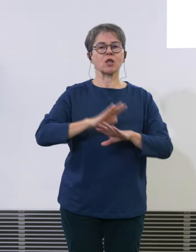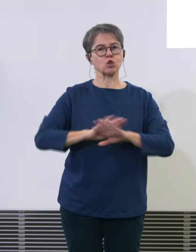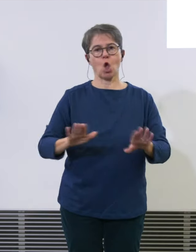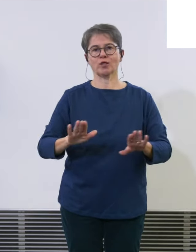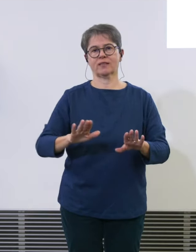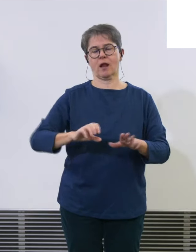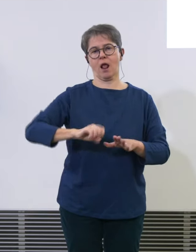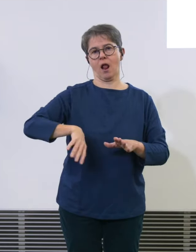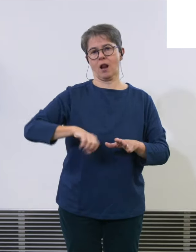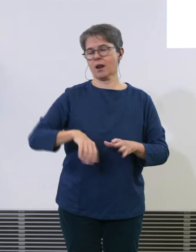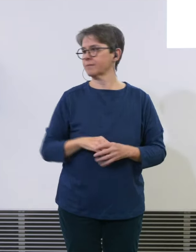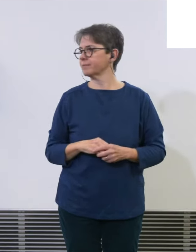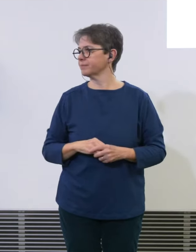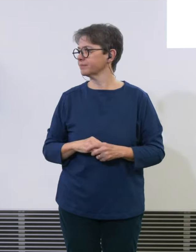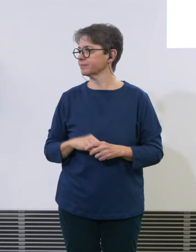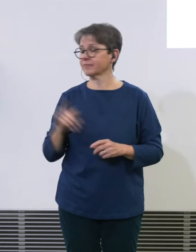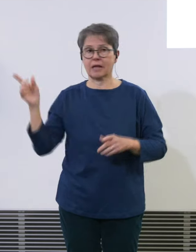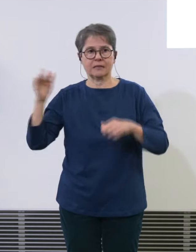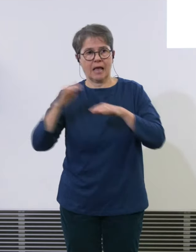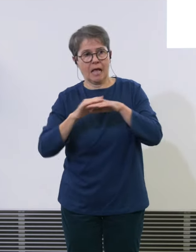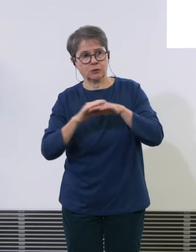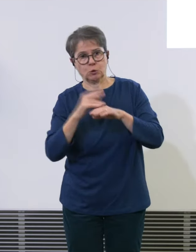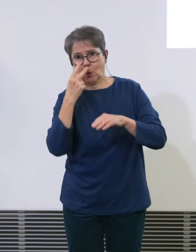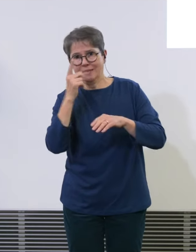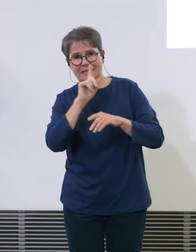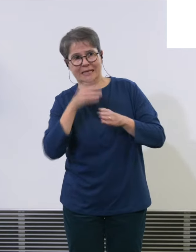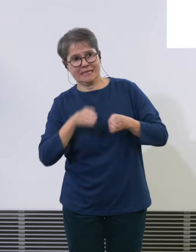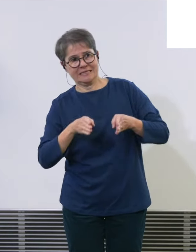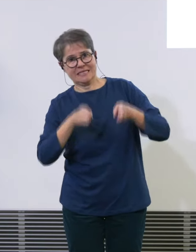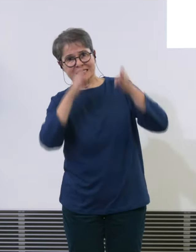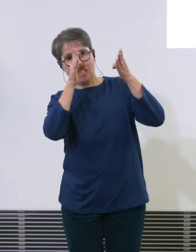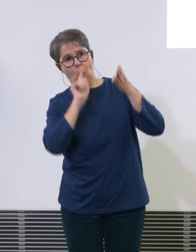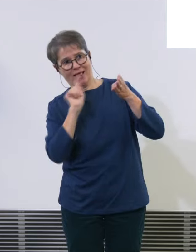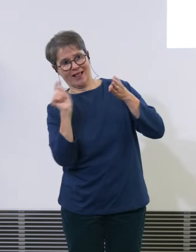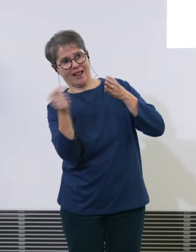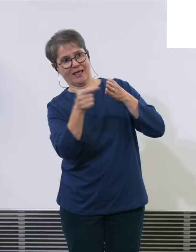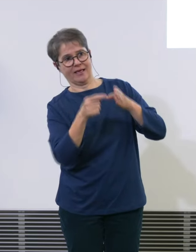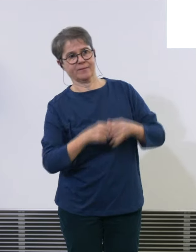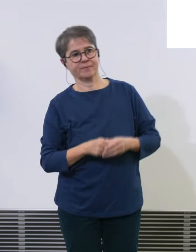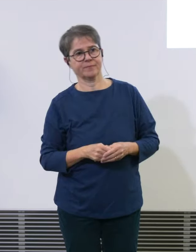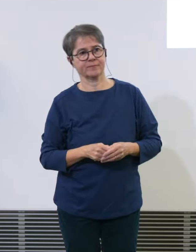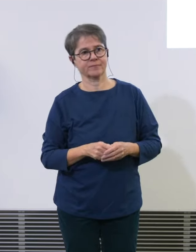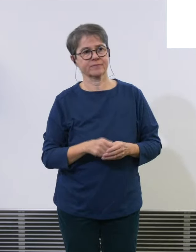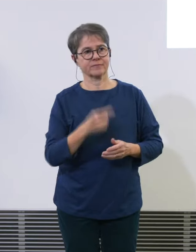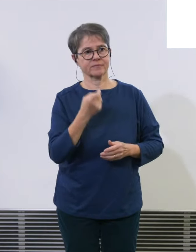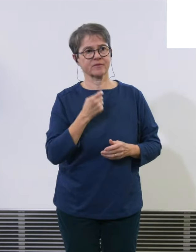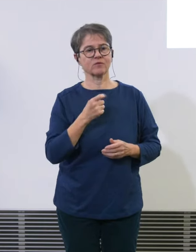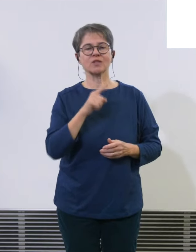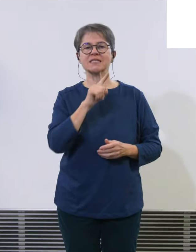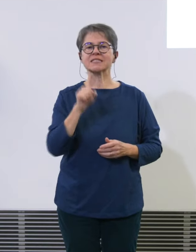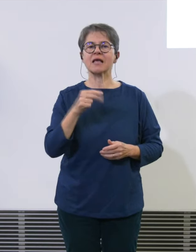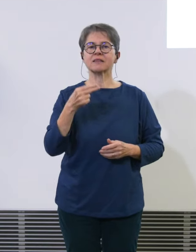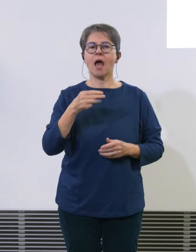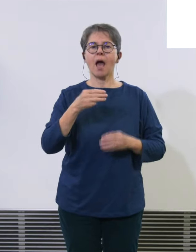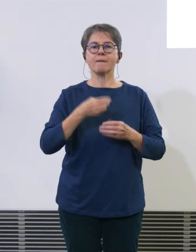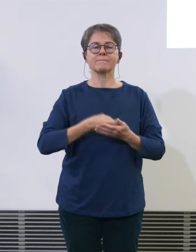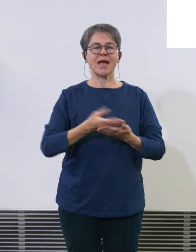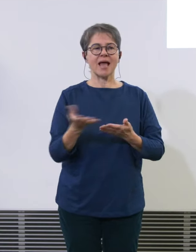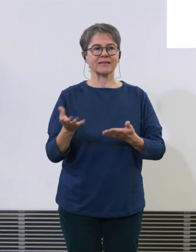Entschuldigung dass ich Sie nicht gesehen habe in den Säulen Ja bitte Ich eine Frage bezüglich der Qualität des